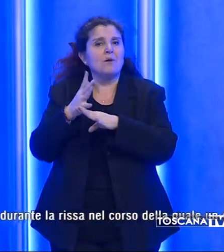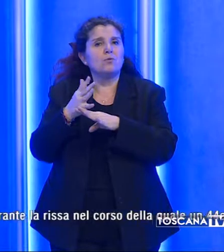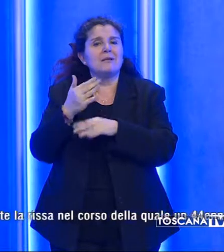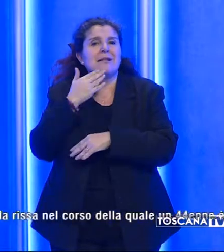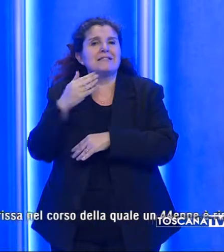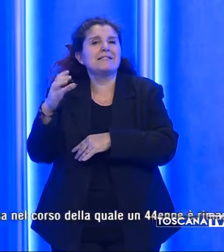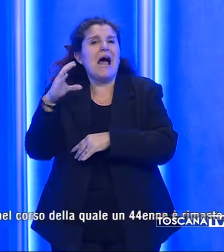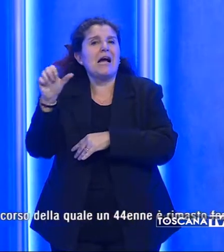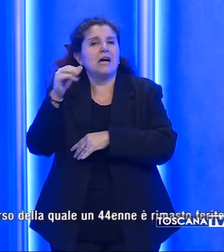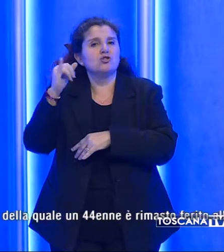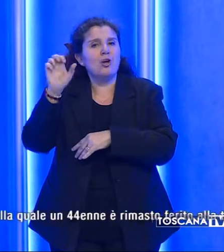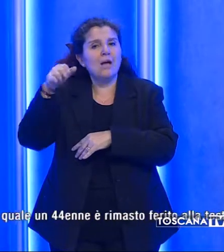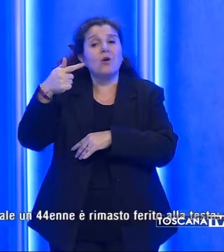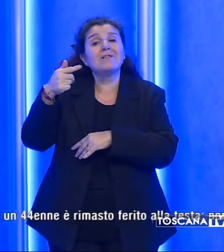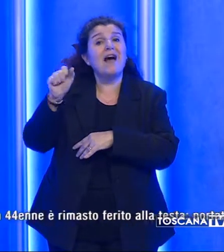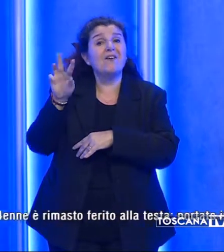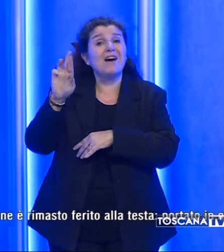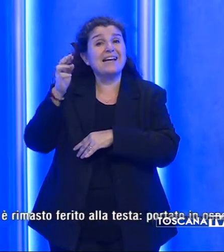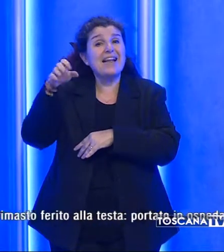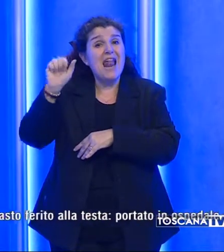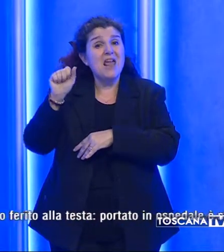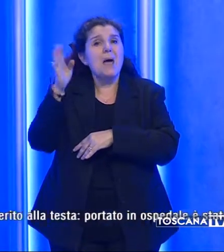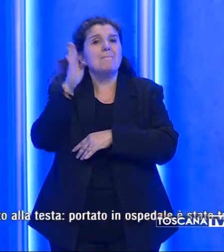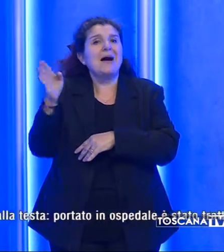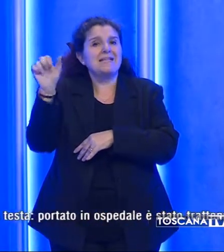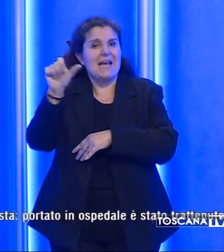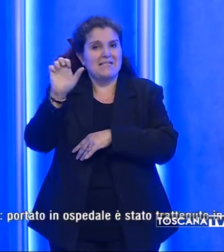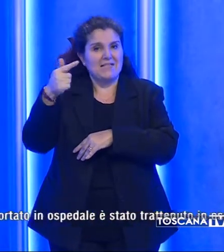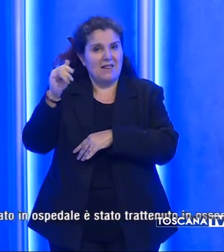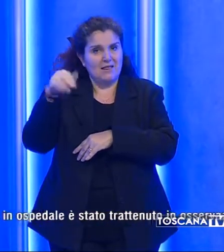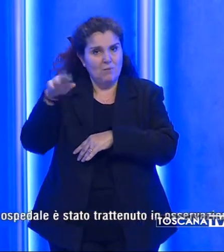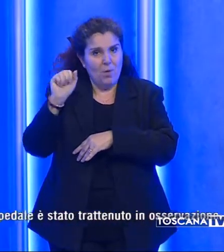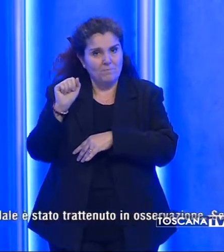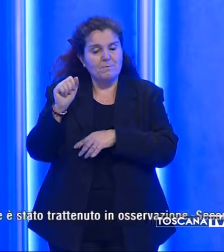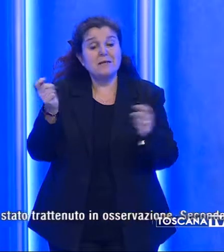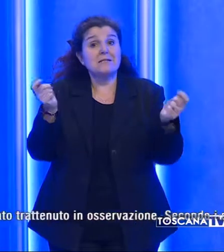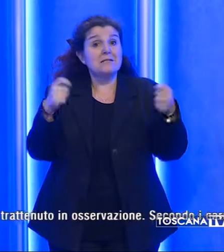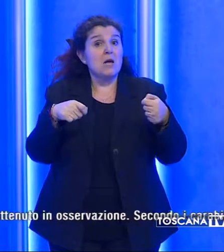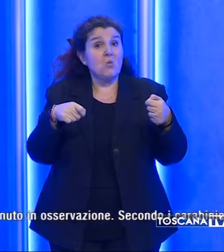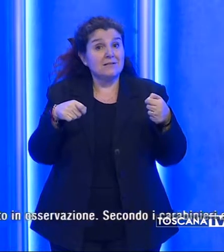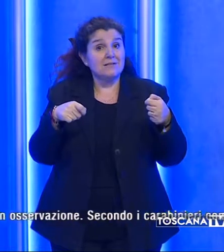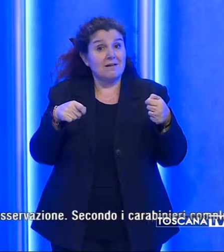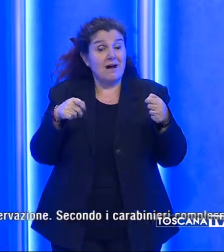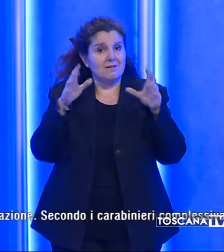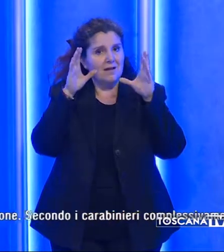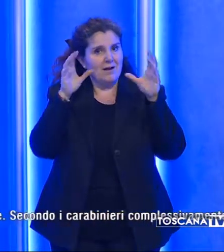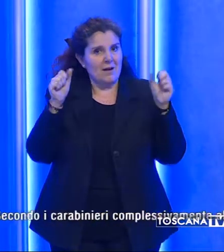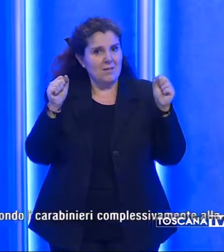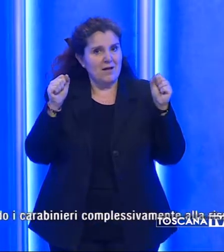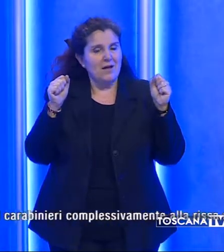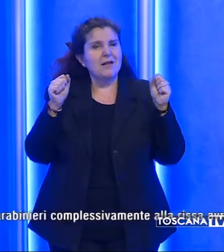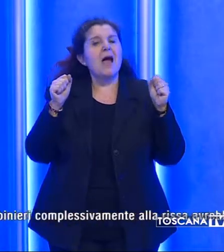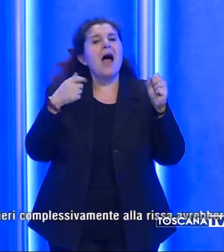Casciano, Tavarnelle e Badia Settimo. Sequestrati dai militari anche